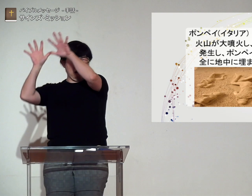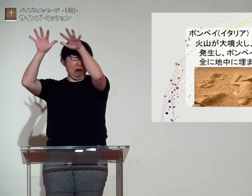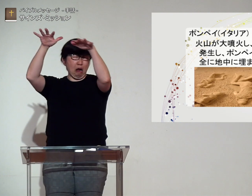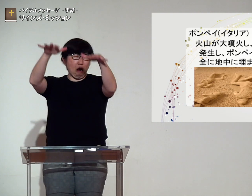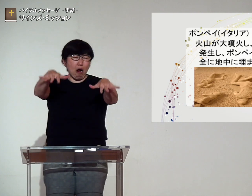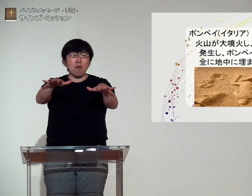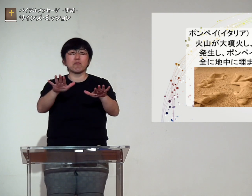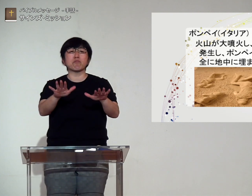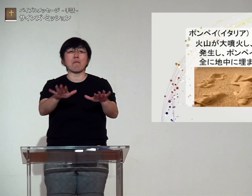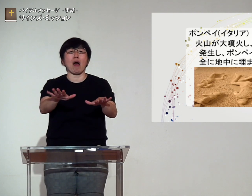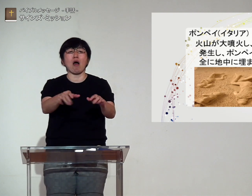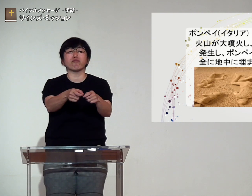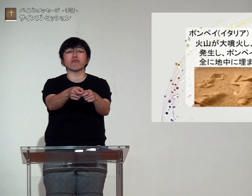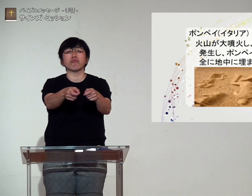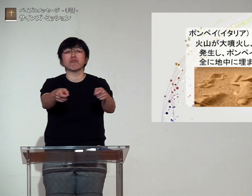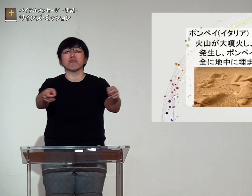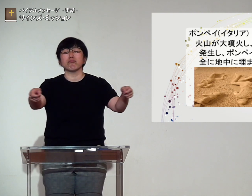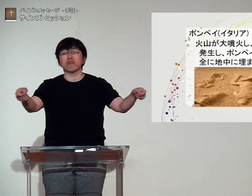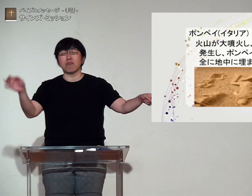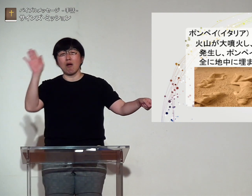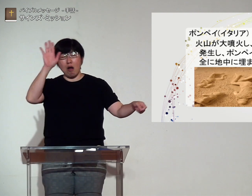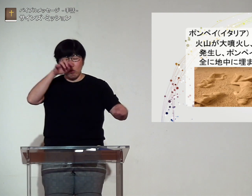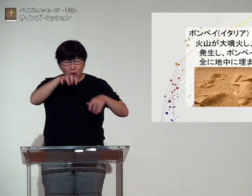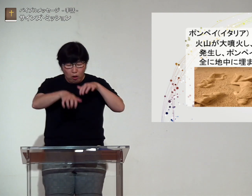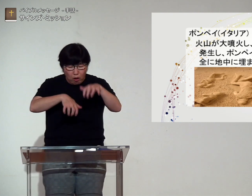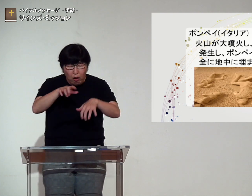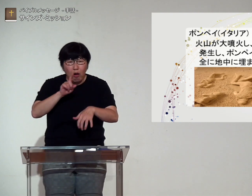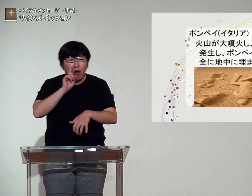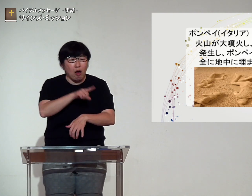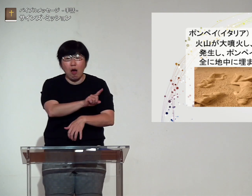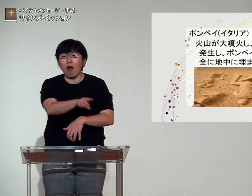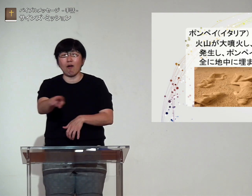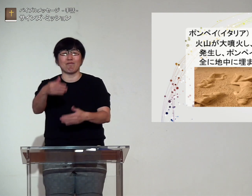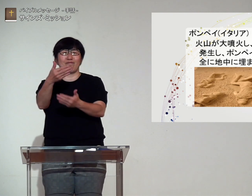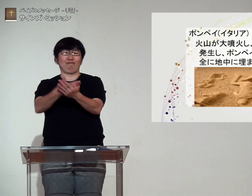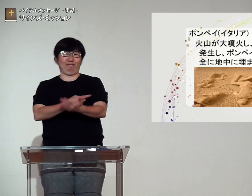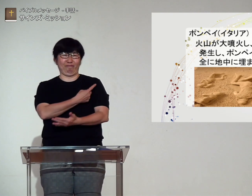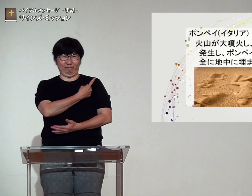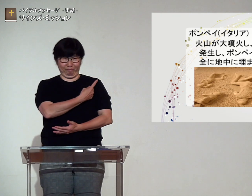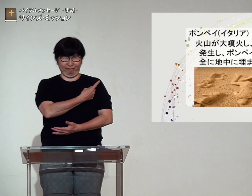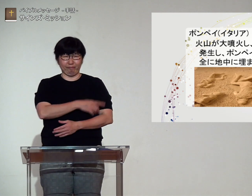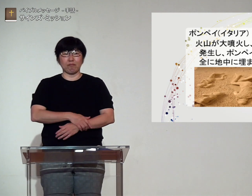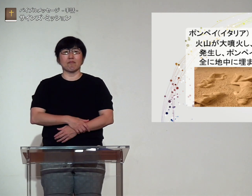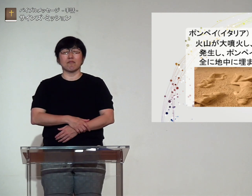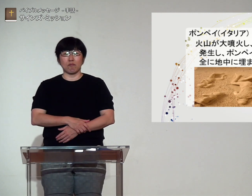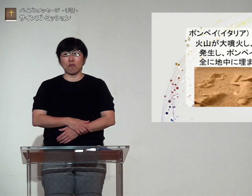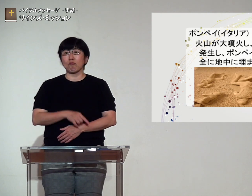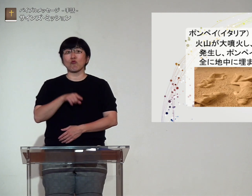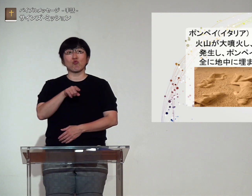その倒れた人々の上に火山灰が降り注ぎそのまま遺跡になっているということでした